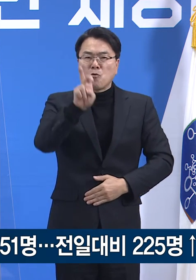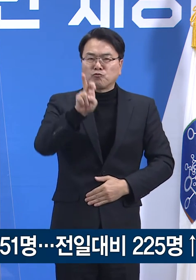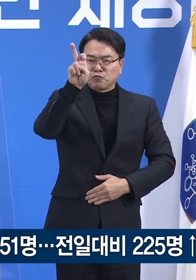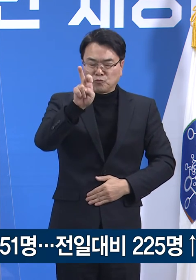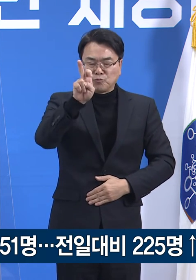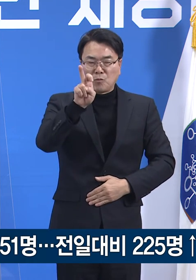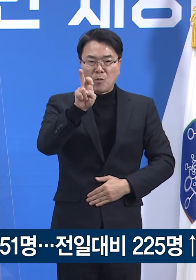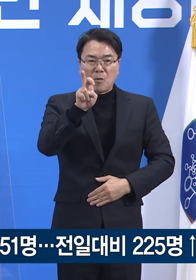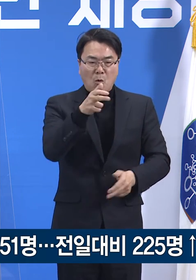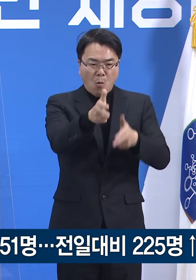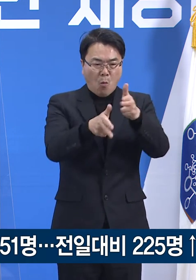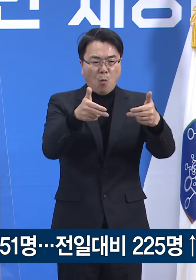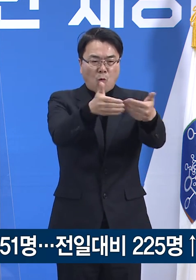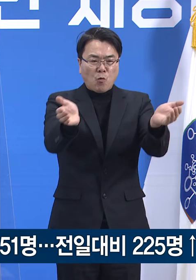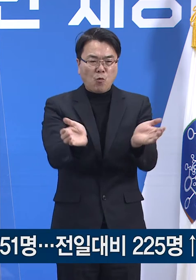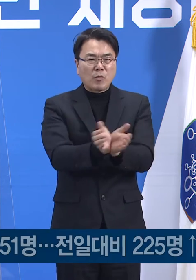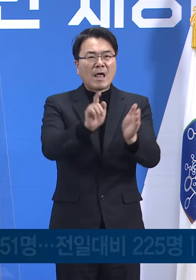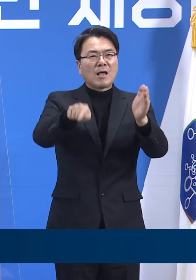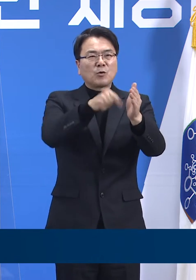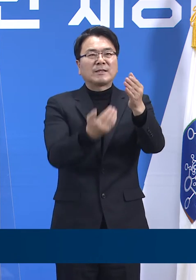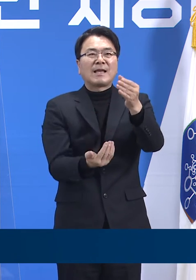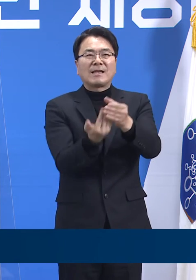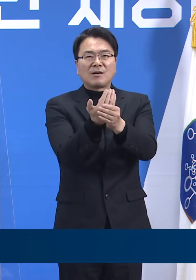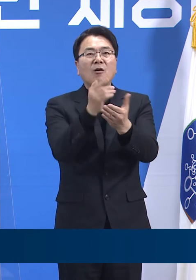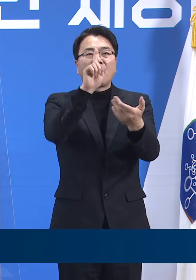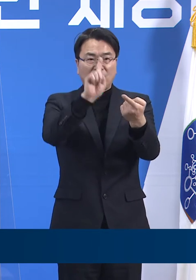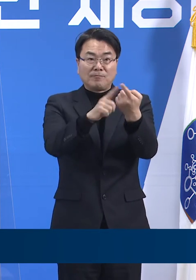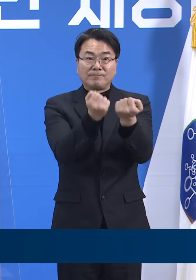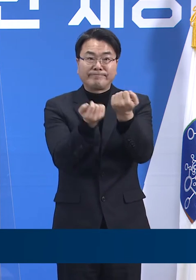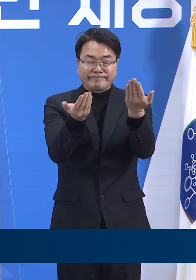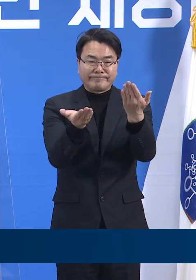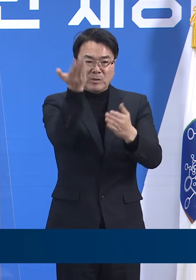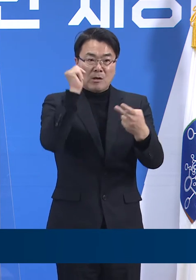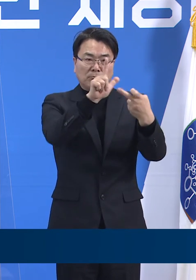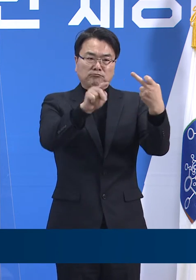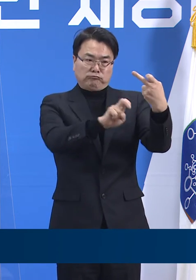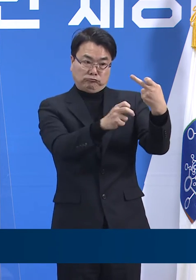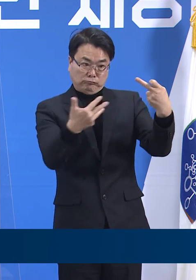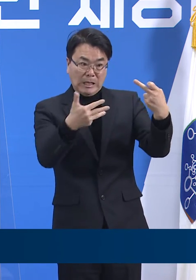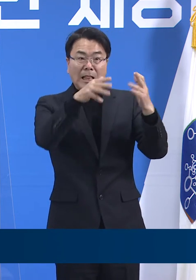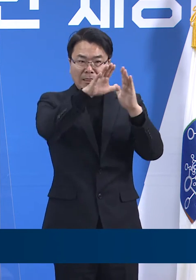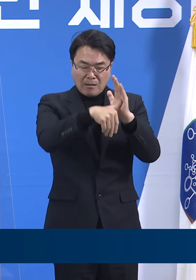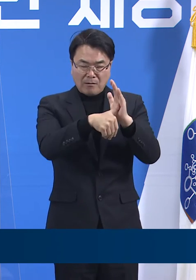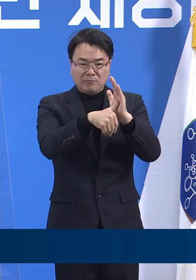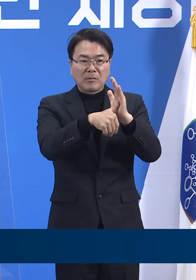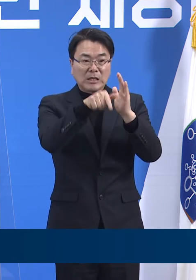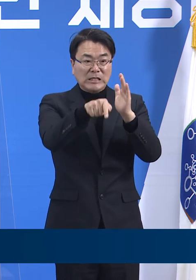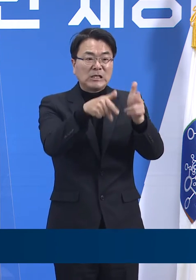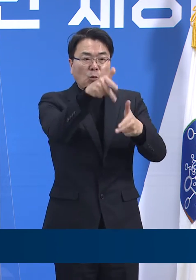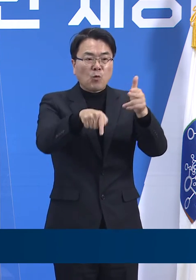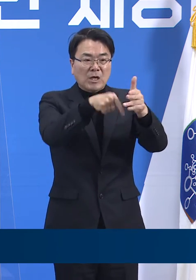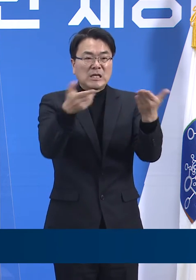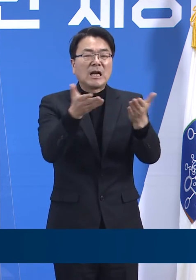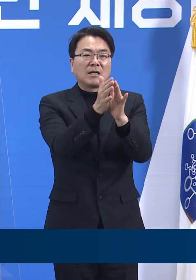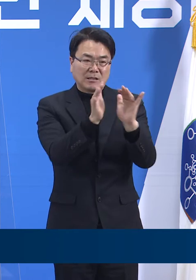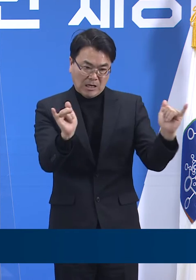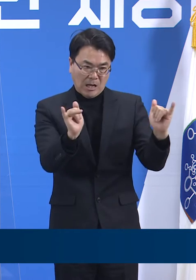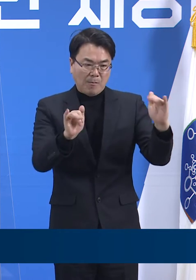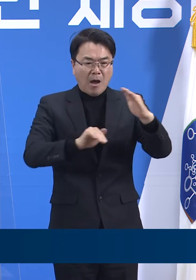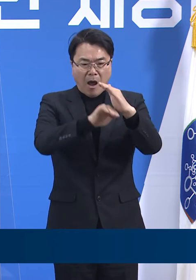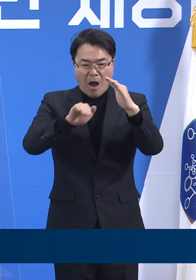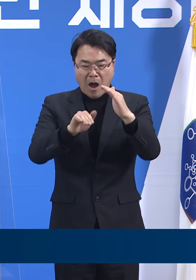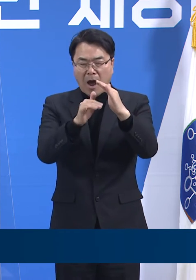소재 공장 관련된 확진 상황입니다. 지난 12월 28일 군포시 소재의 공장 근무자 1명과